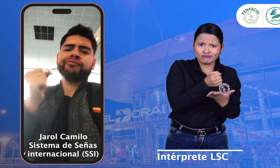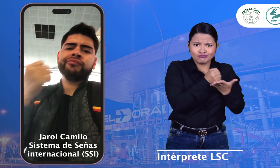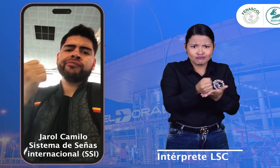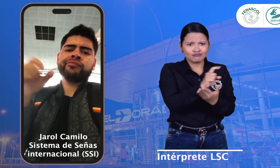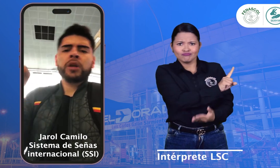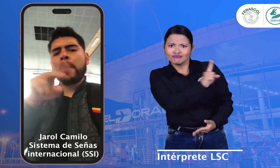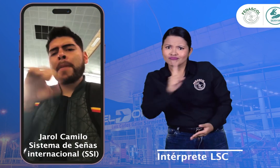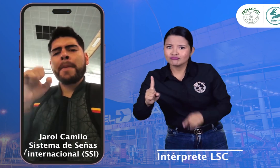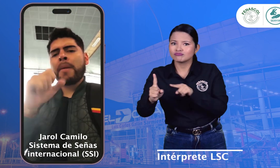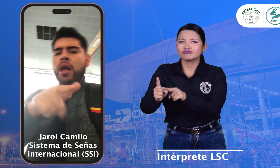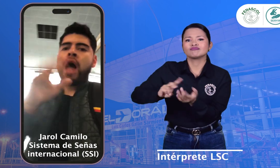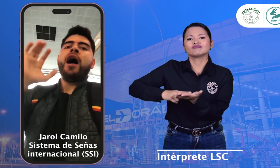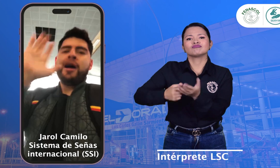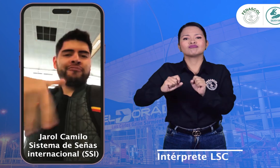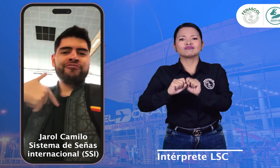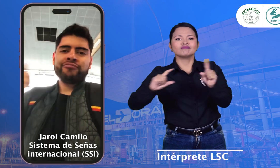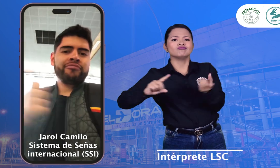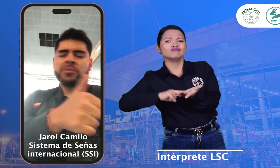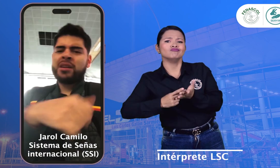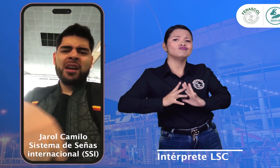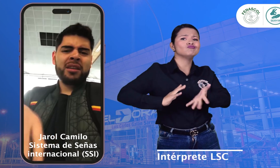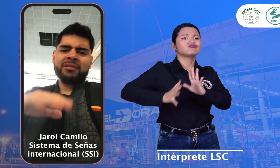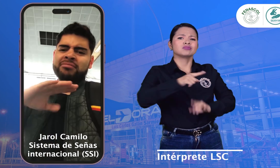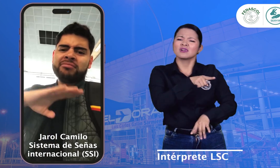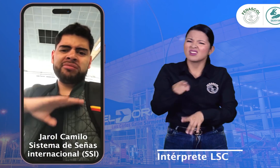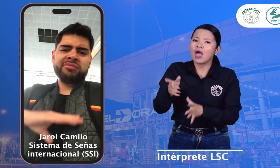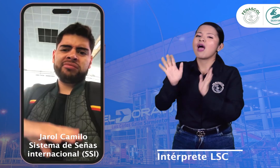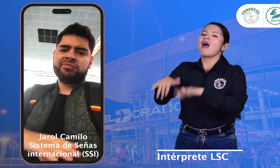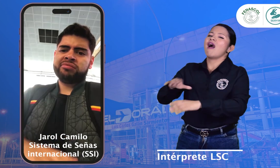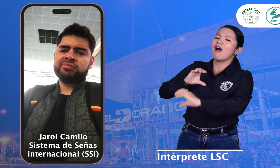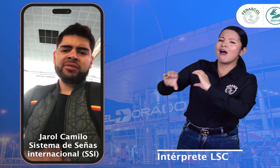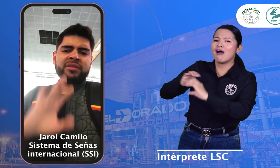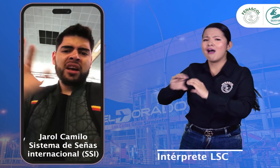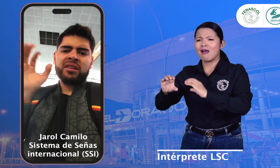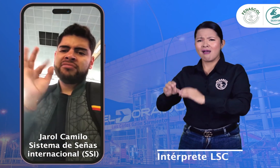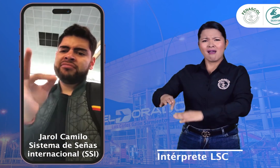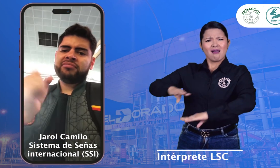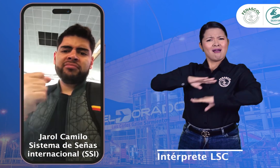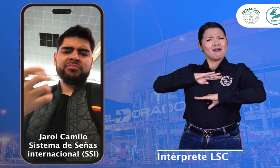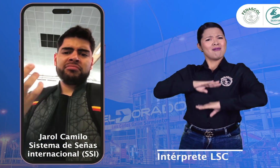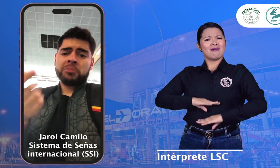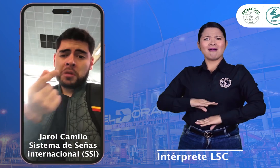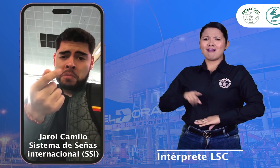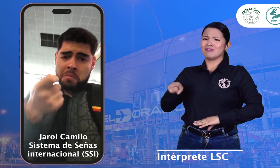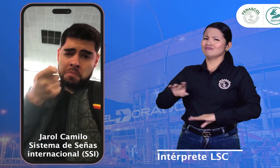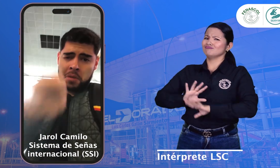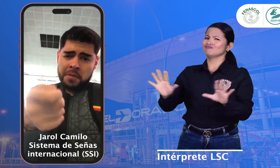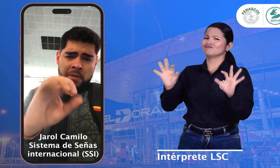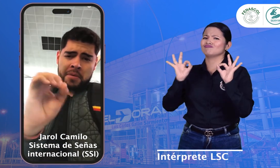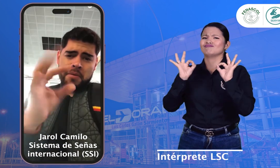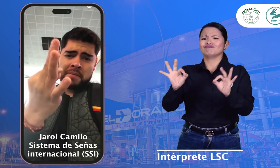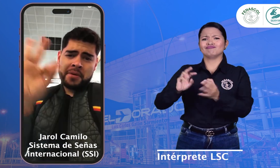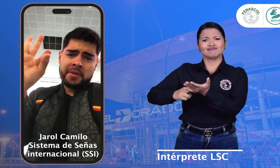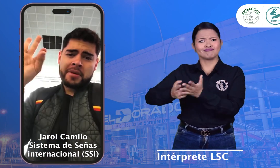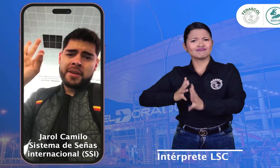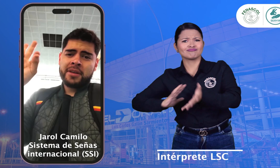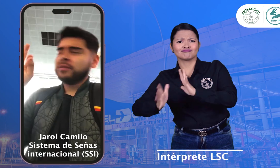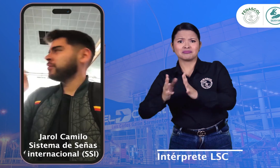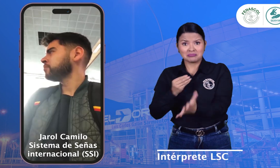y llevar a cabo la comunicación por medio del intérprete virtual. Eso es excelente y es gratis.